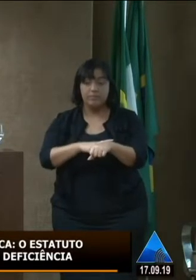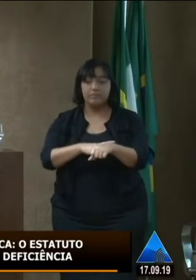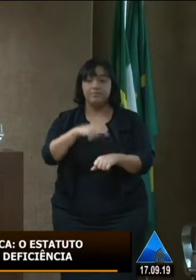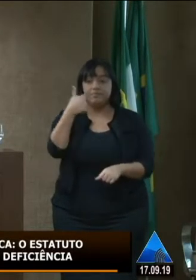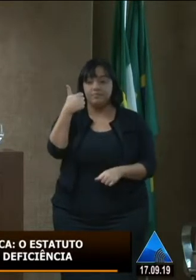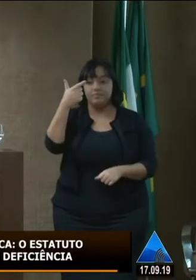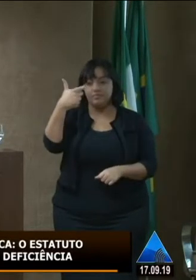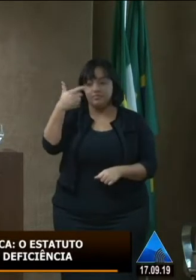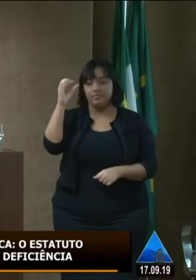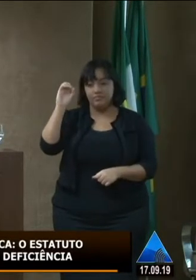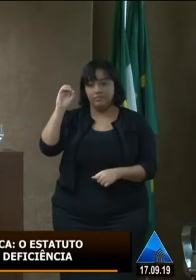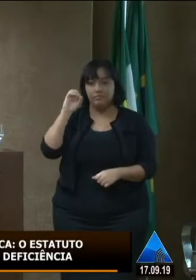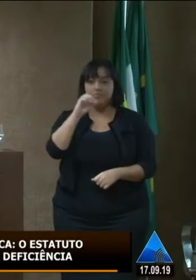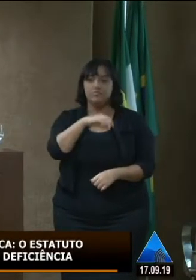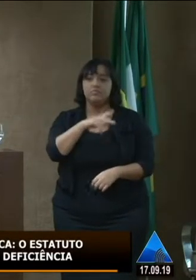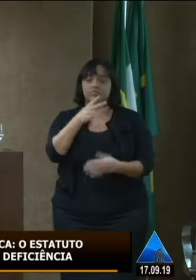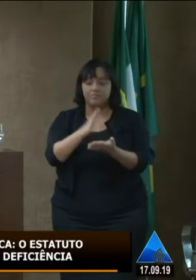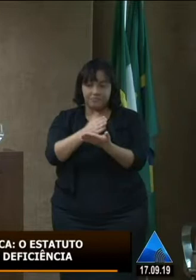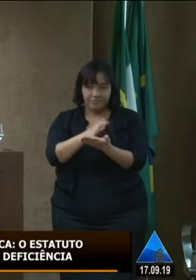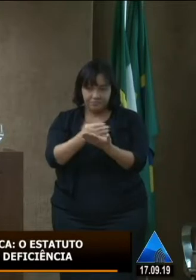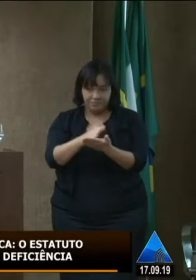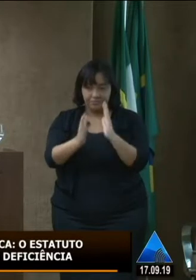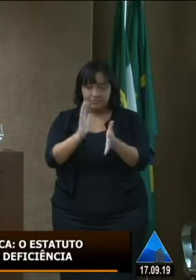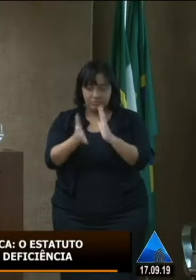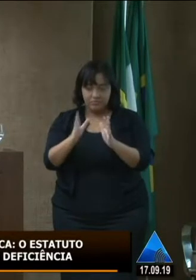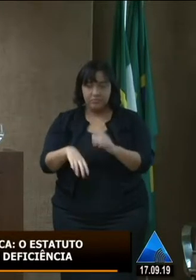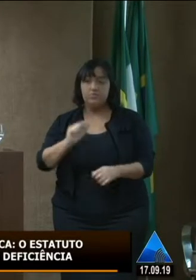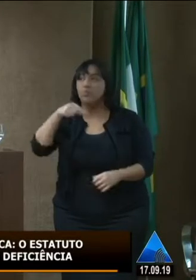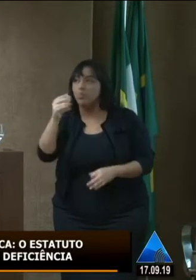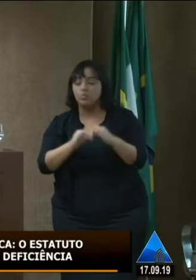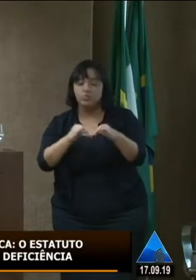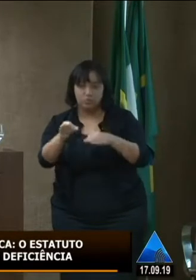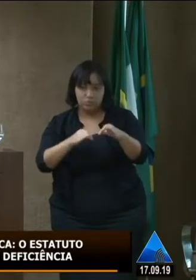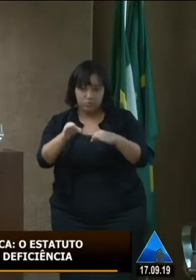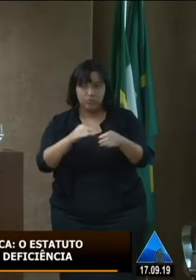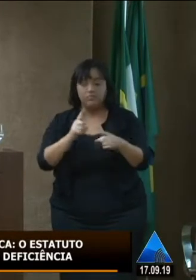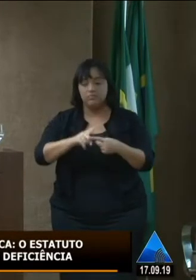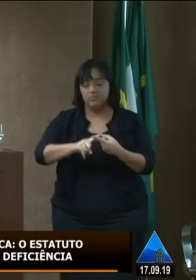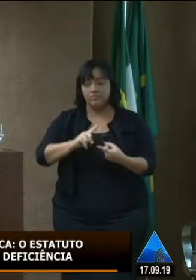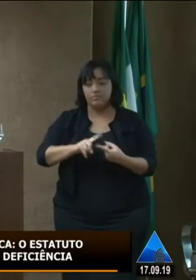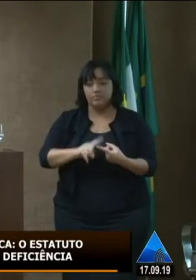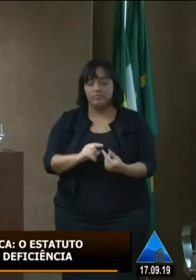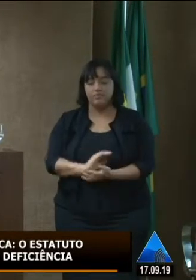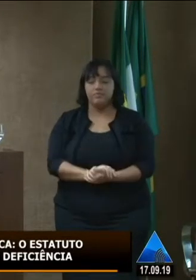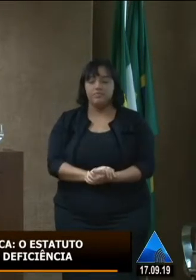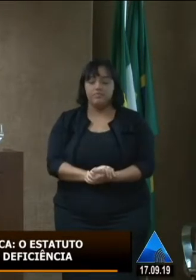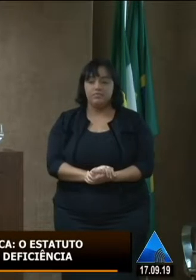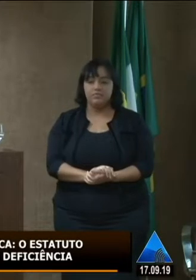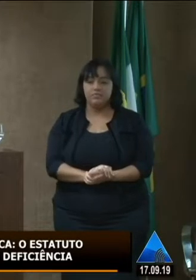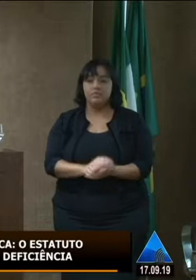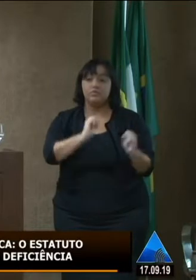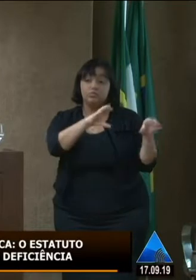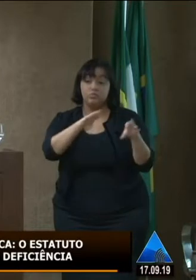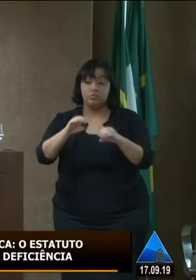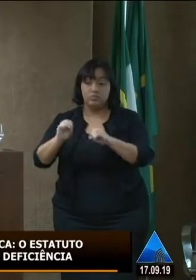profissionais nós temos outro projeto também que outro formato de projetos dentro da rede escolar